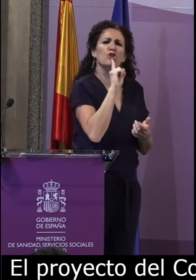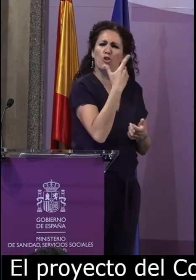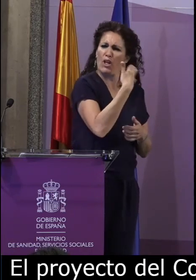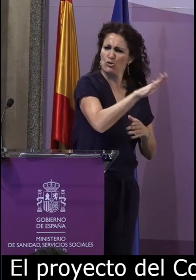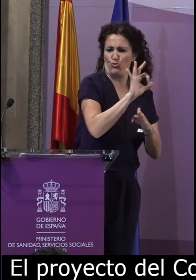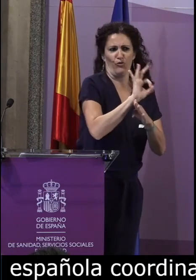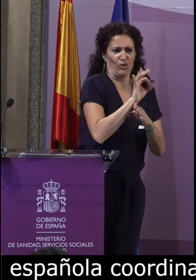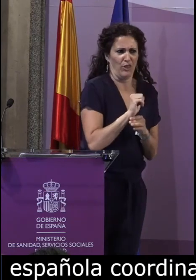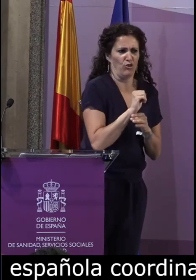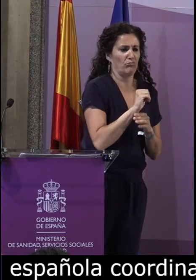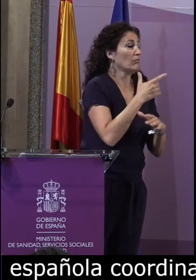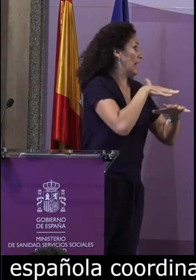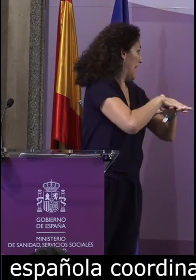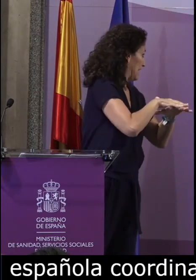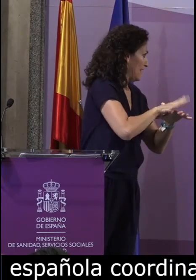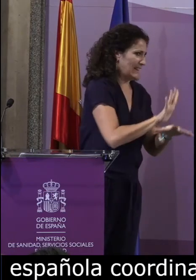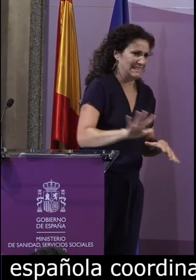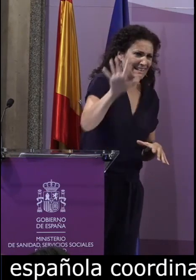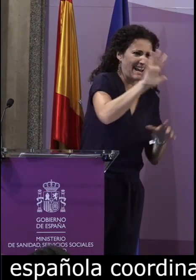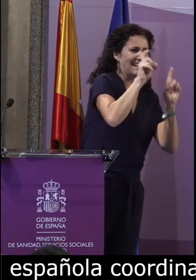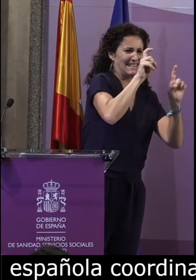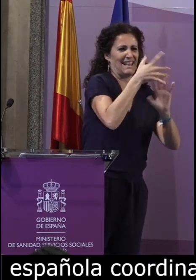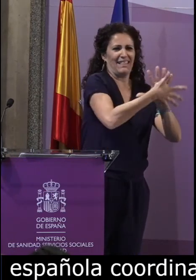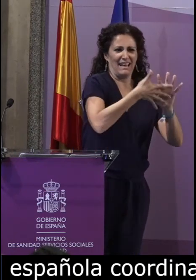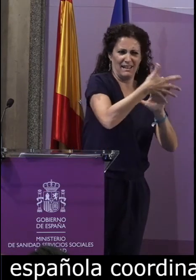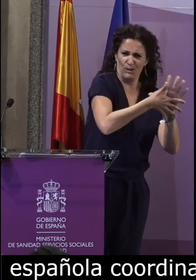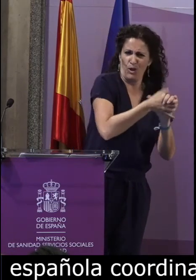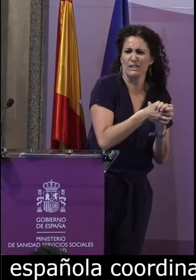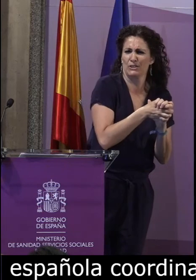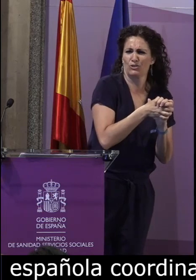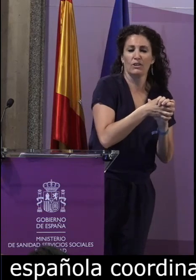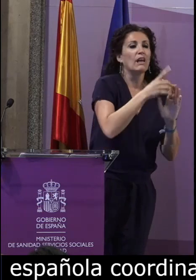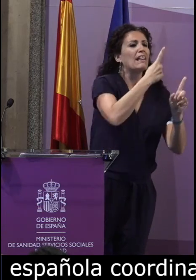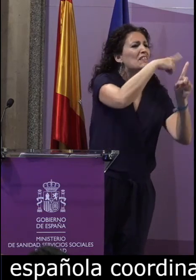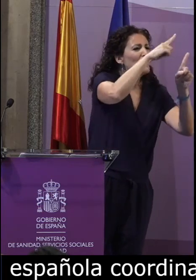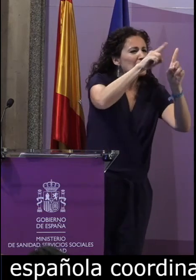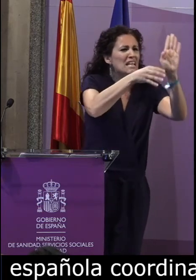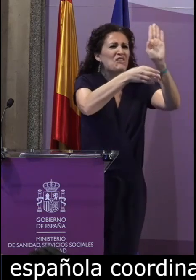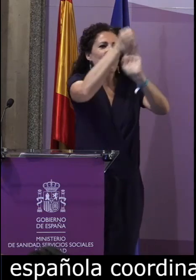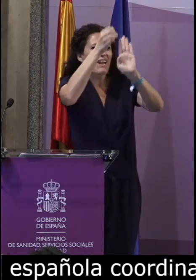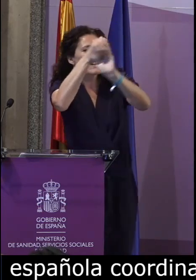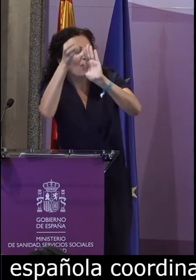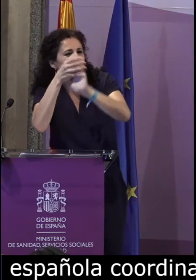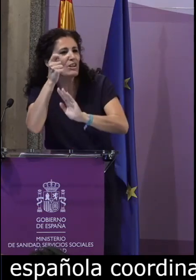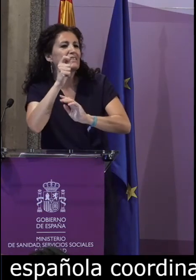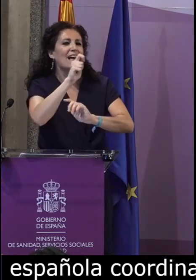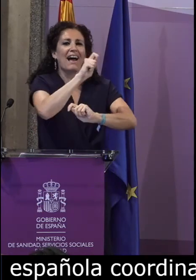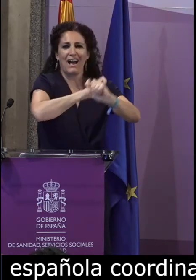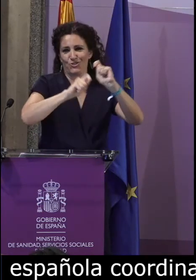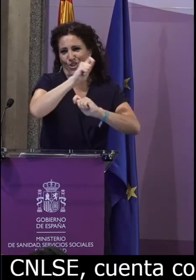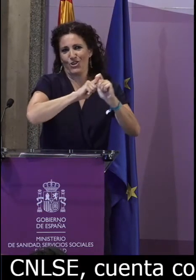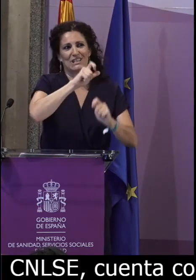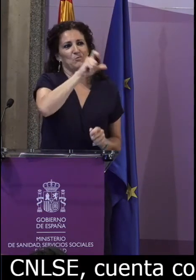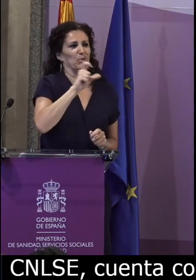entidades, con la CNSE y su fundación, con la Red Estatal de Enseñanza de las Lenguas de Signos Españolas,